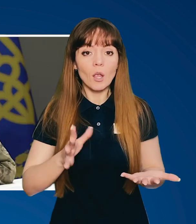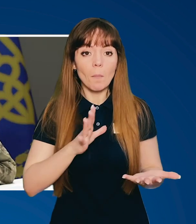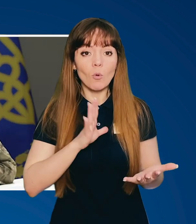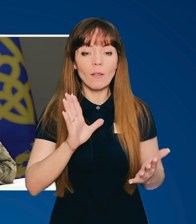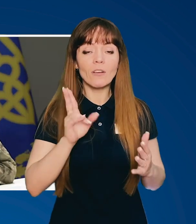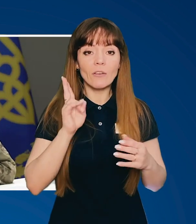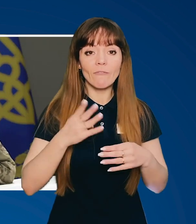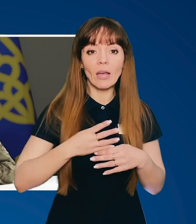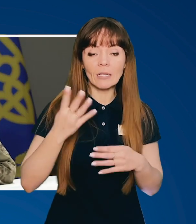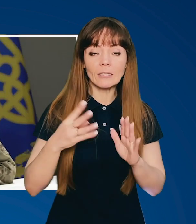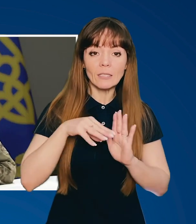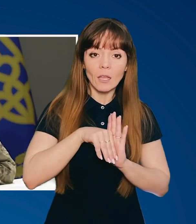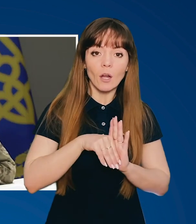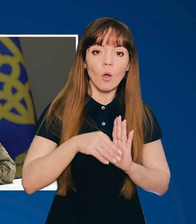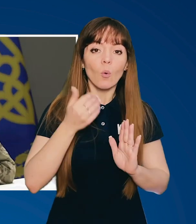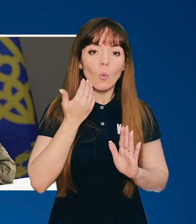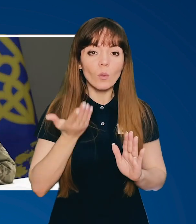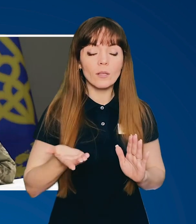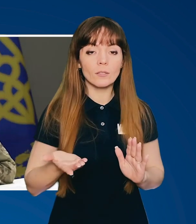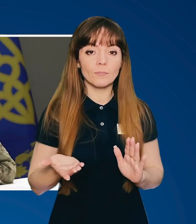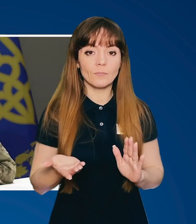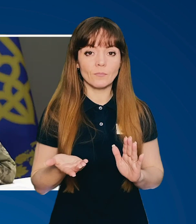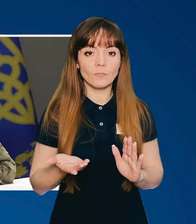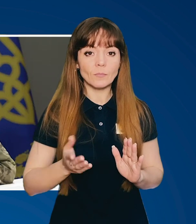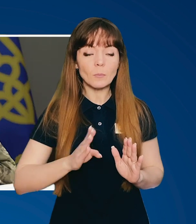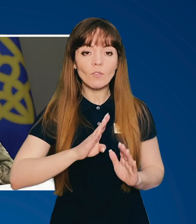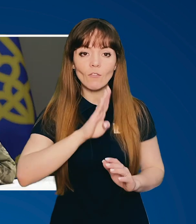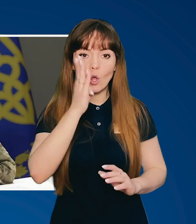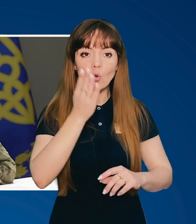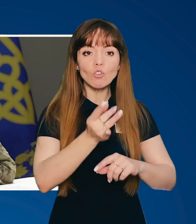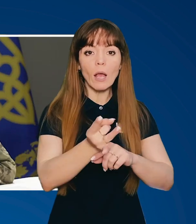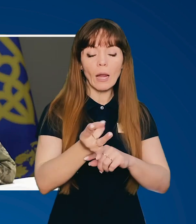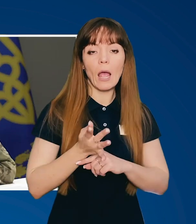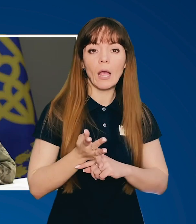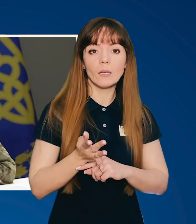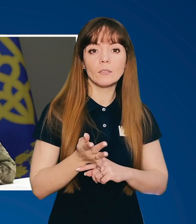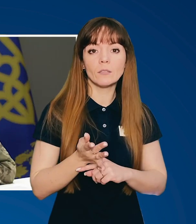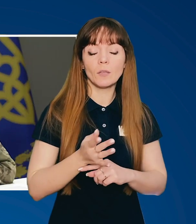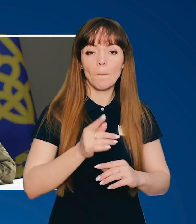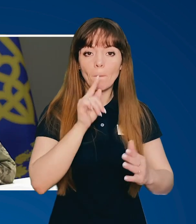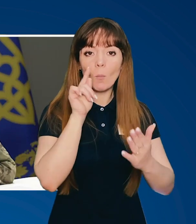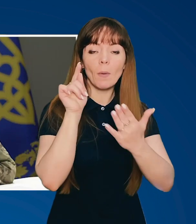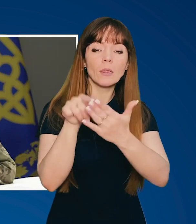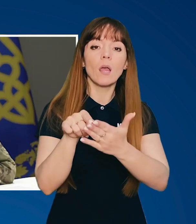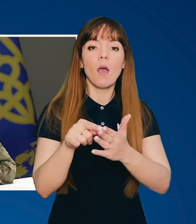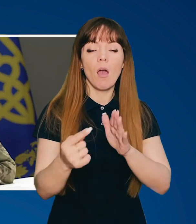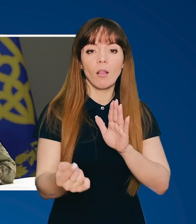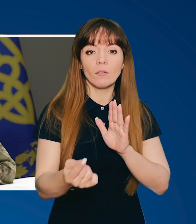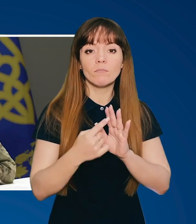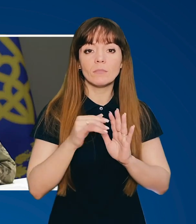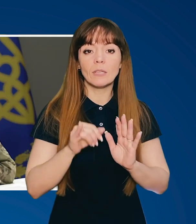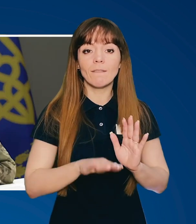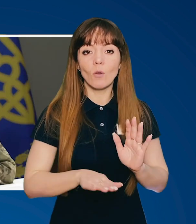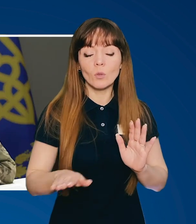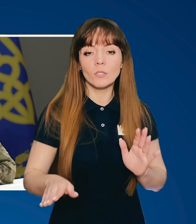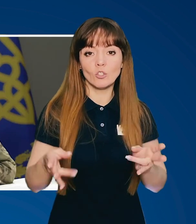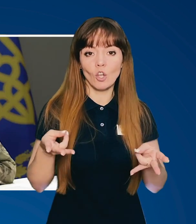які були в квартирах, коли ворожа ракета попадала туди. І вони